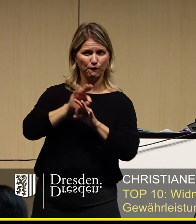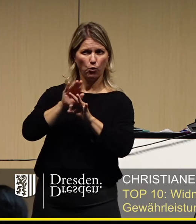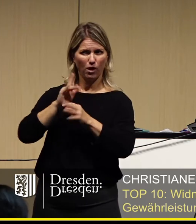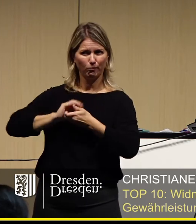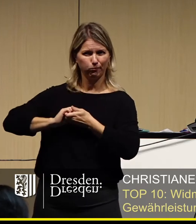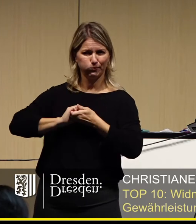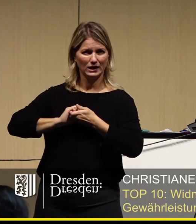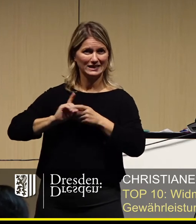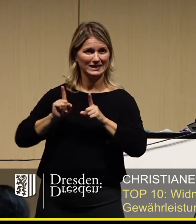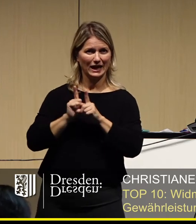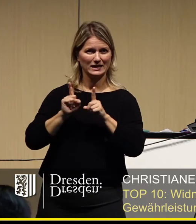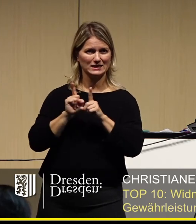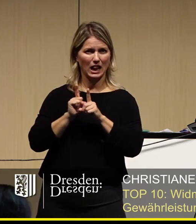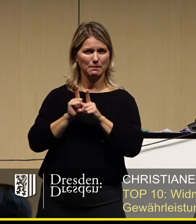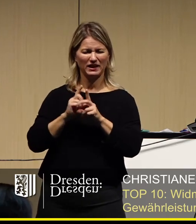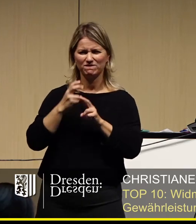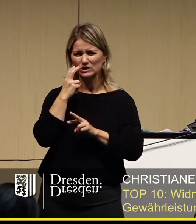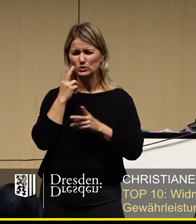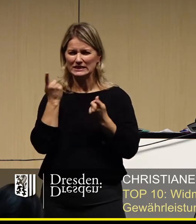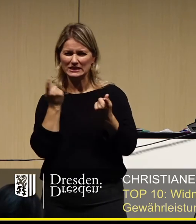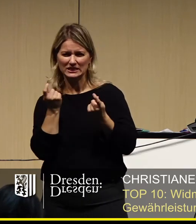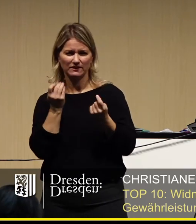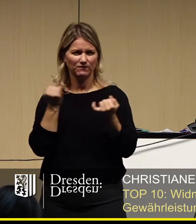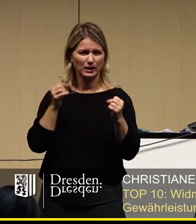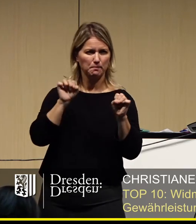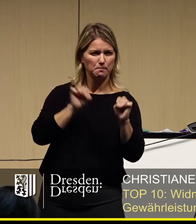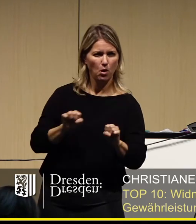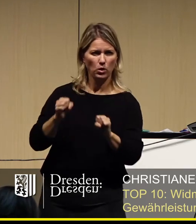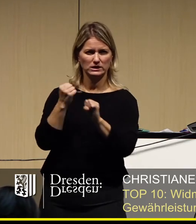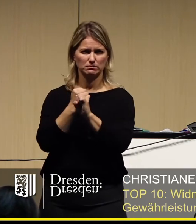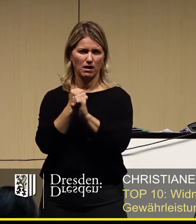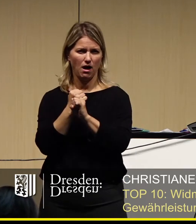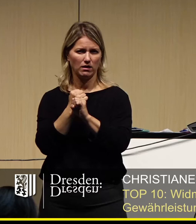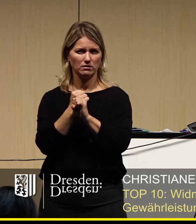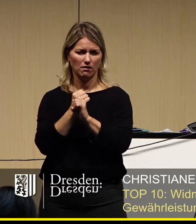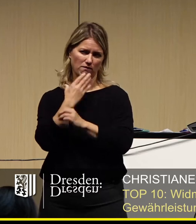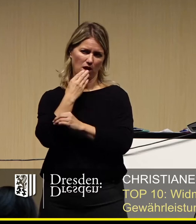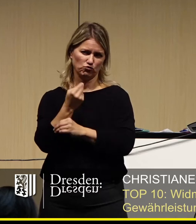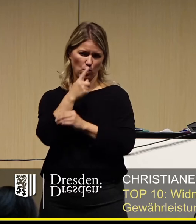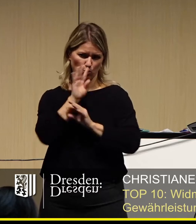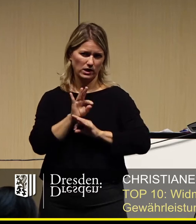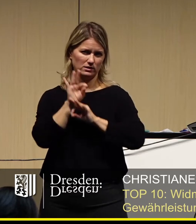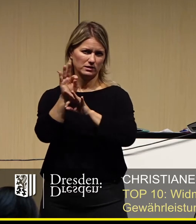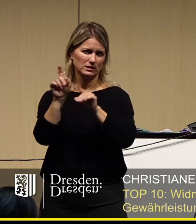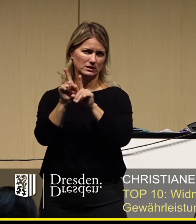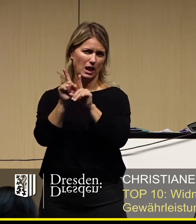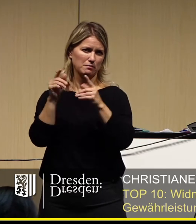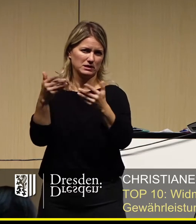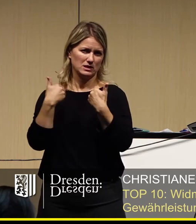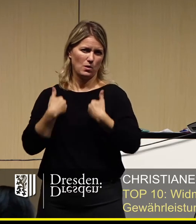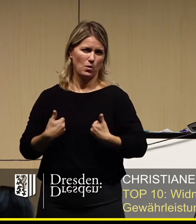dass wir da das Mögliche in diesen ja jetzt nicht gerade auch in den nächsten Wochen und Monaten